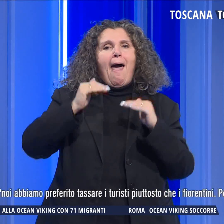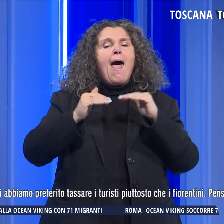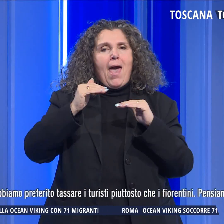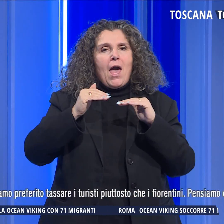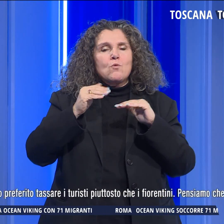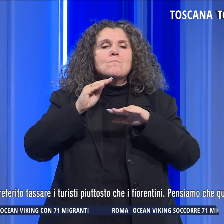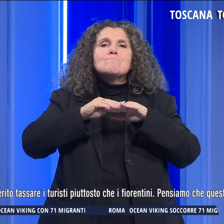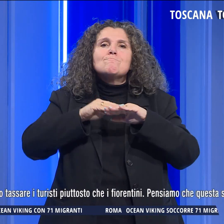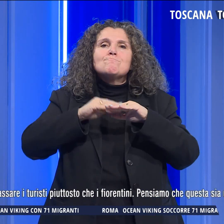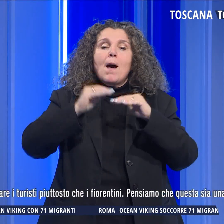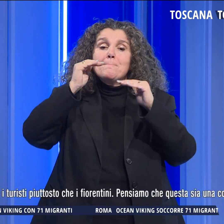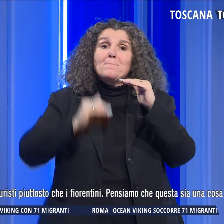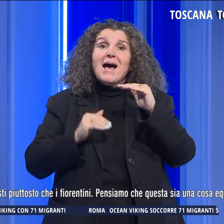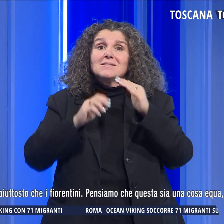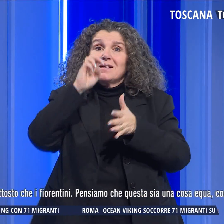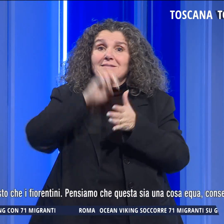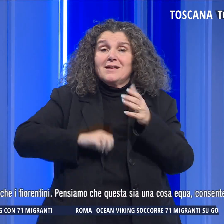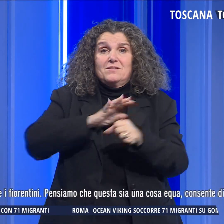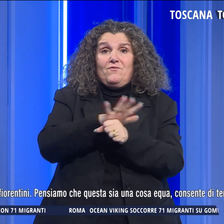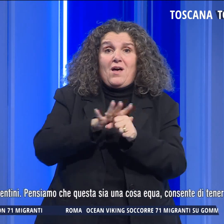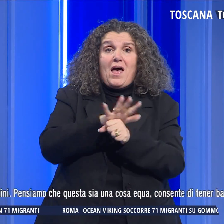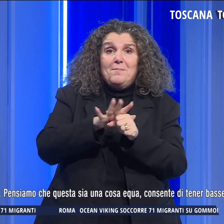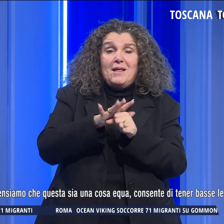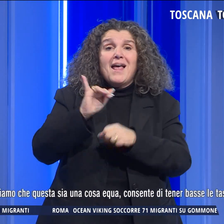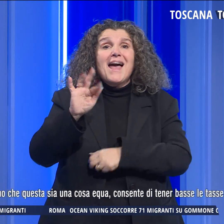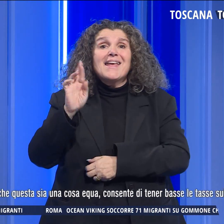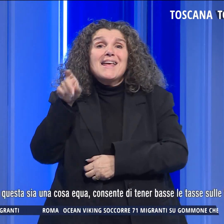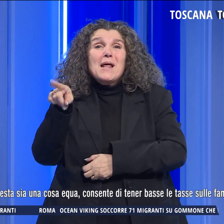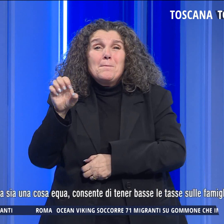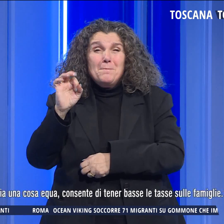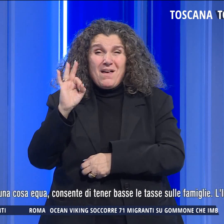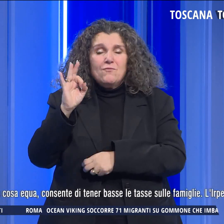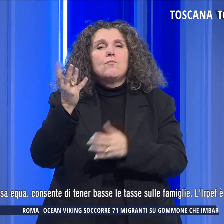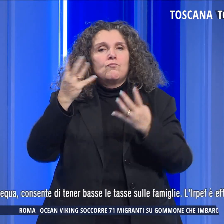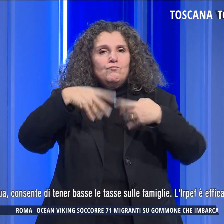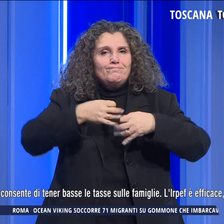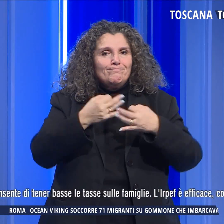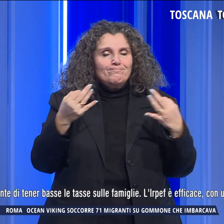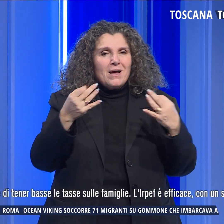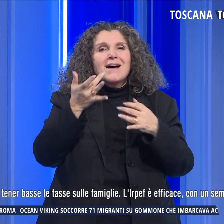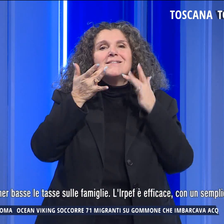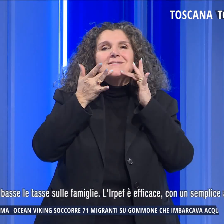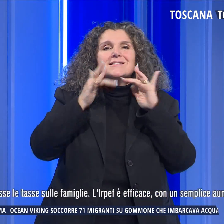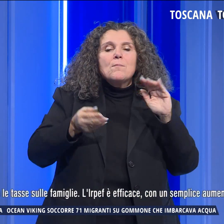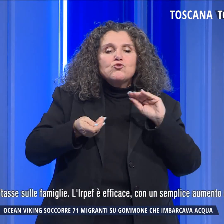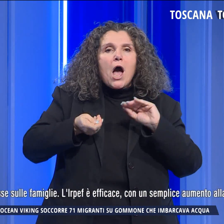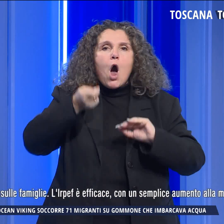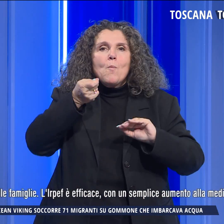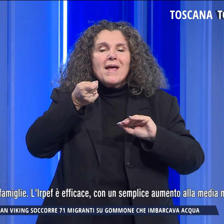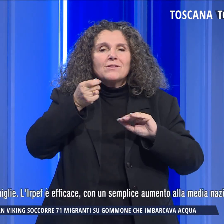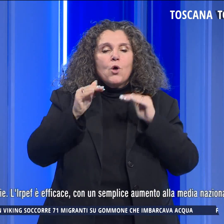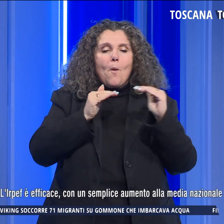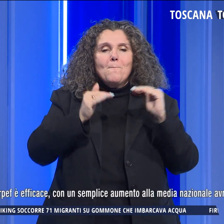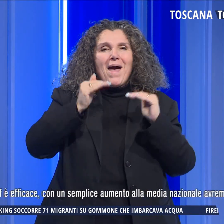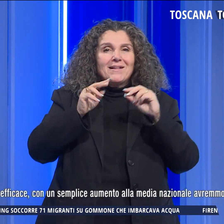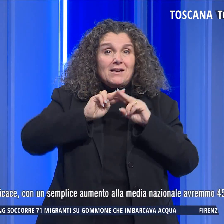consente di tenere basse le tasse sulle famiglie. L'IRPEF è efficace. Con un semplice aumento alla media nazionale